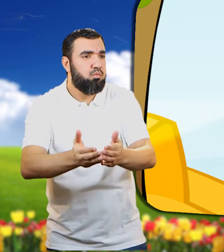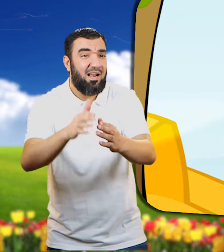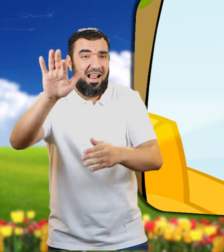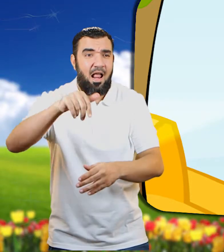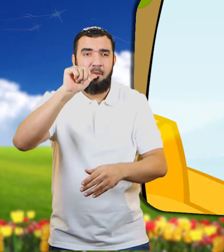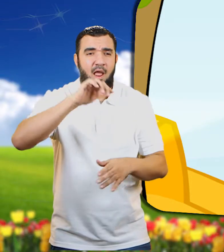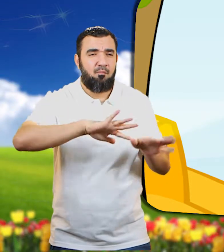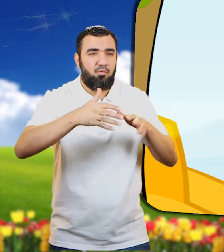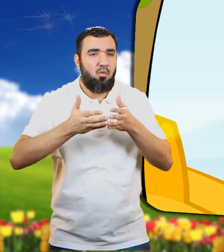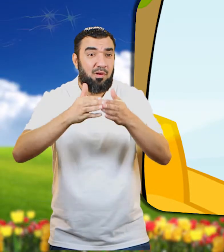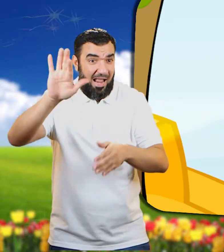قادم الينا